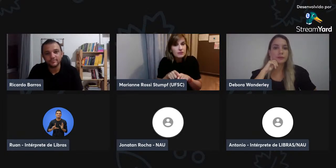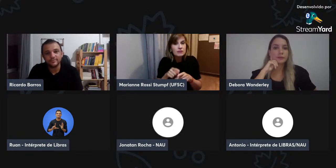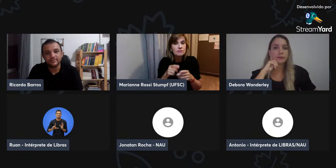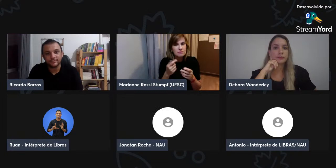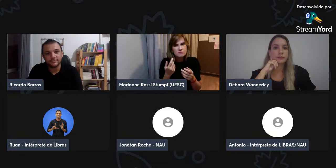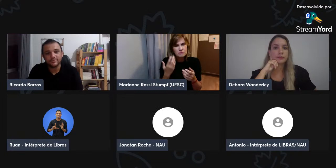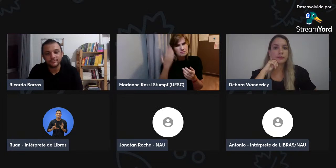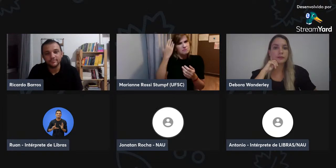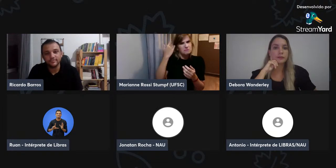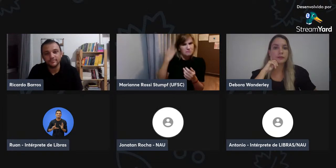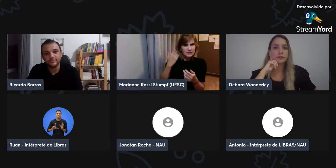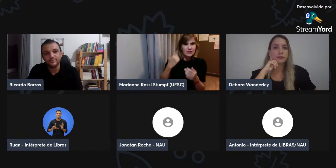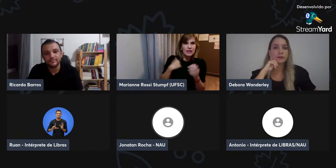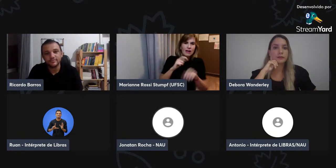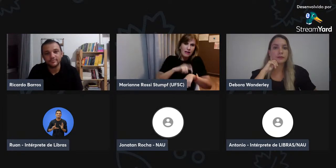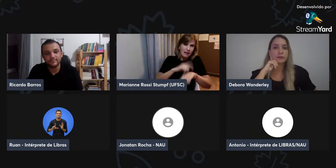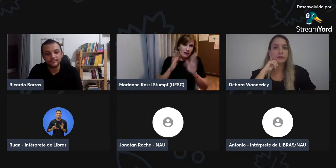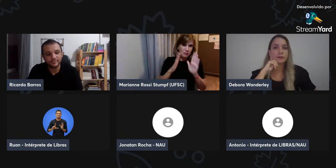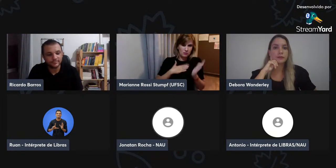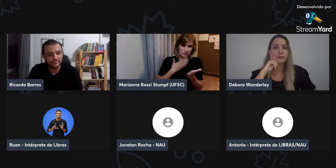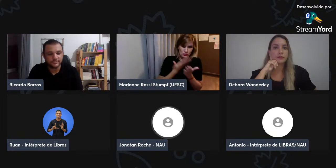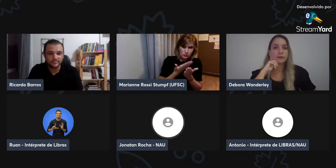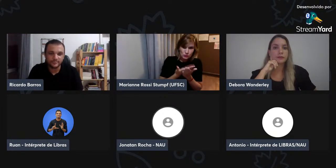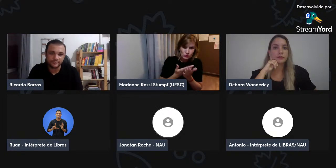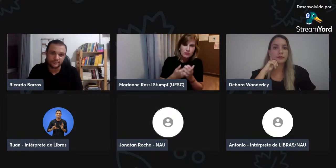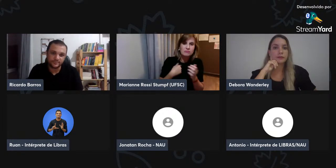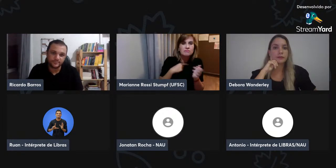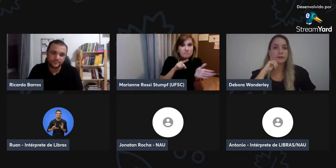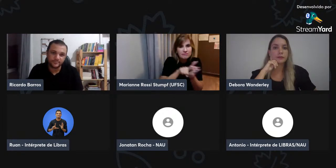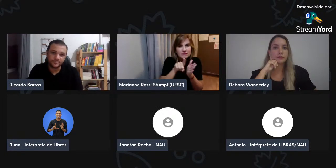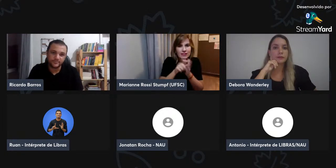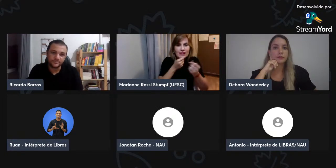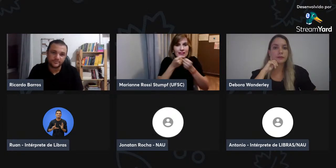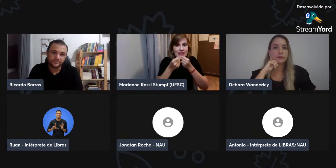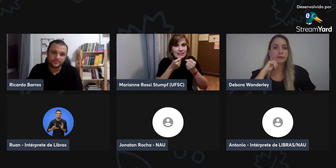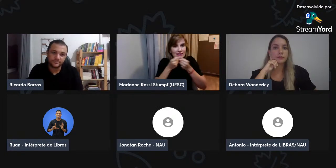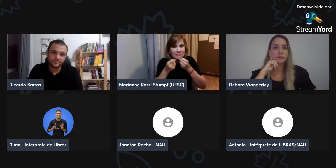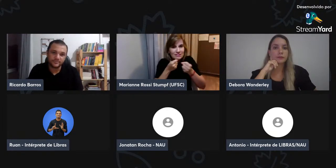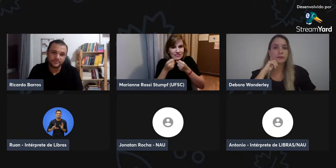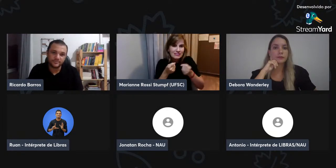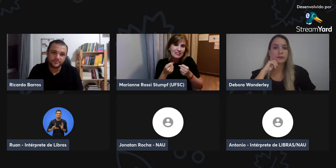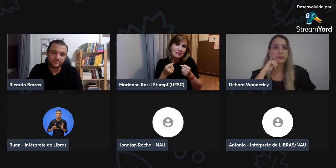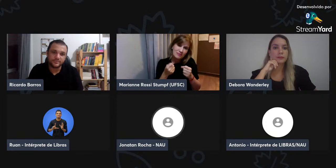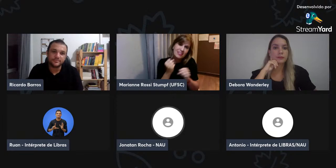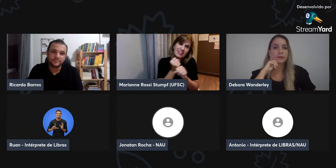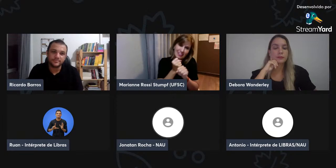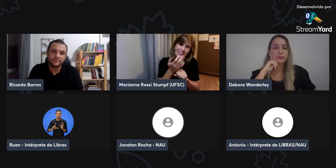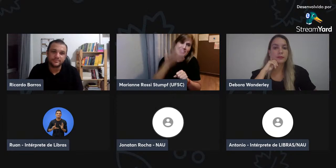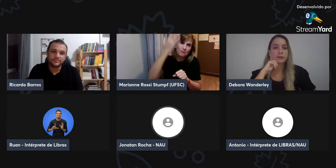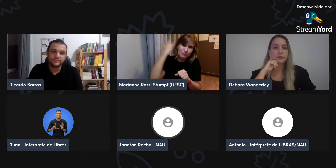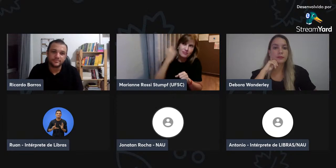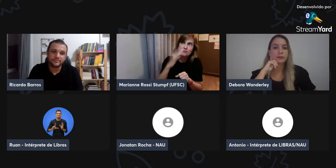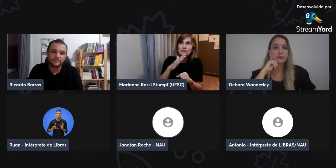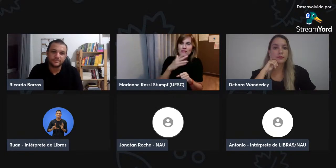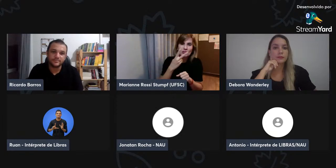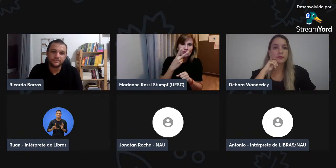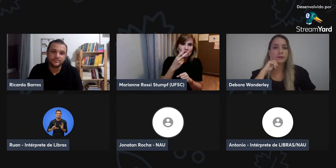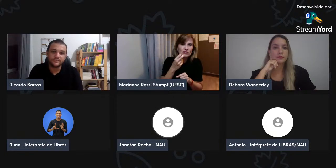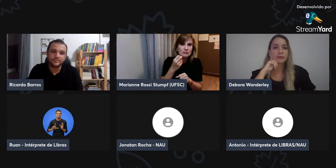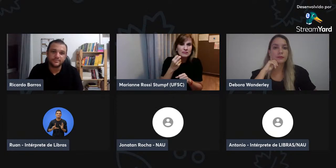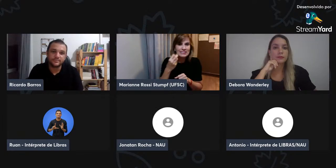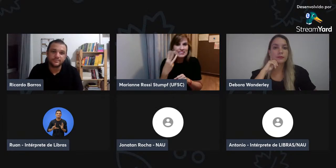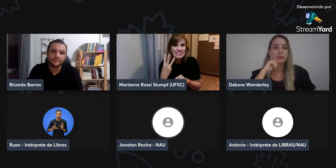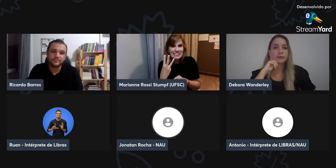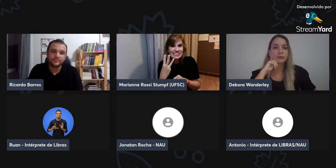disputa, em relação à importância de se usar a língua portuguesa escrita. Então, eu já entrevistei alguns alunos